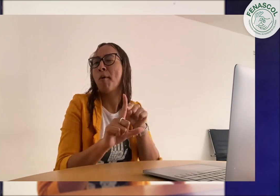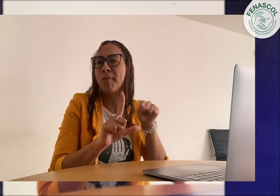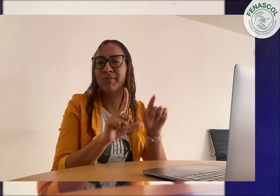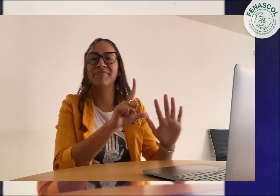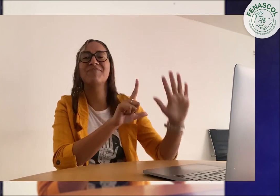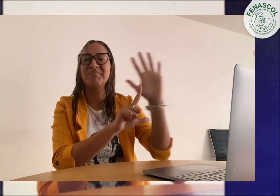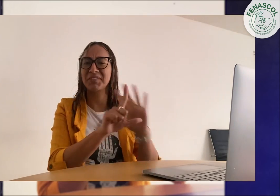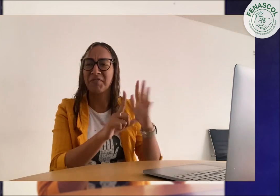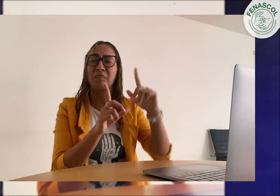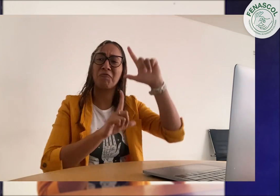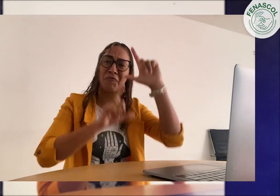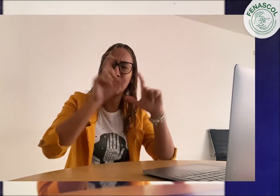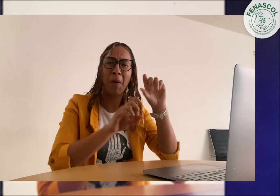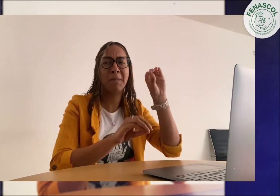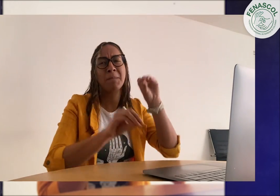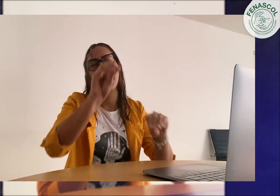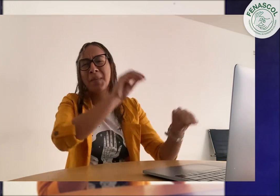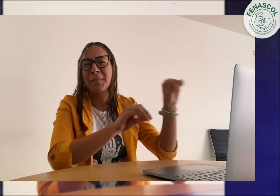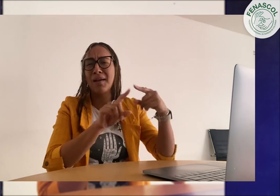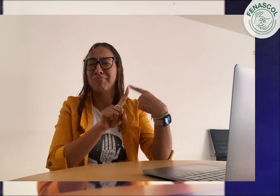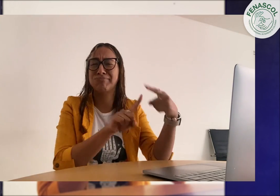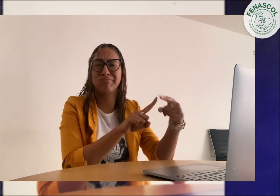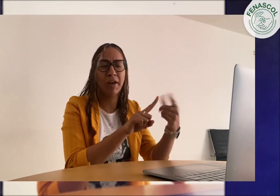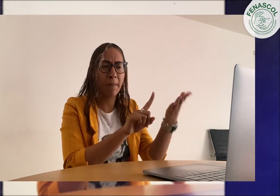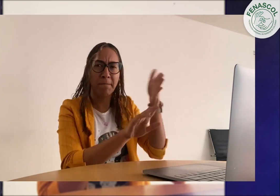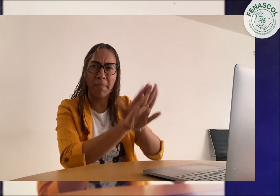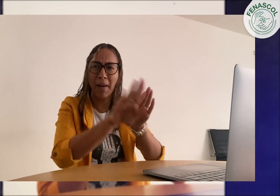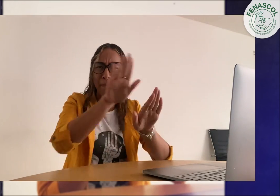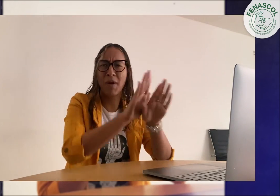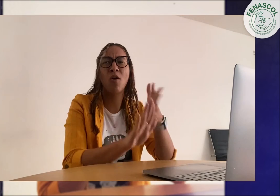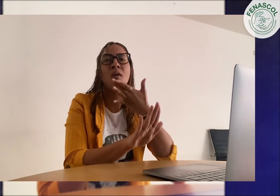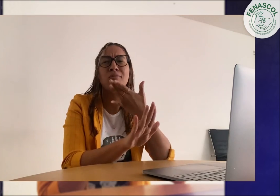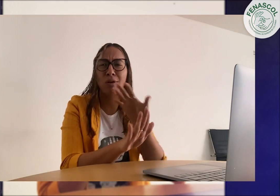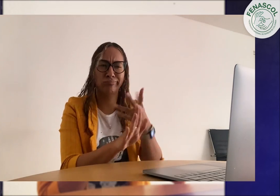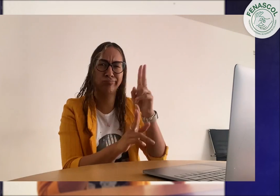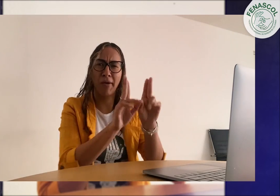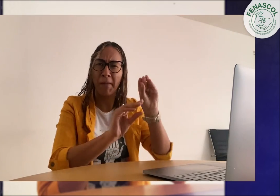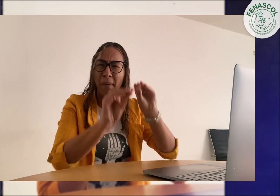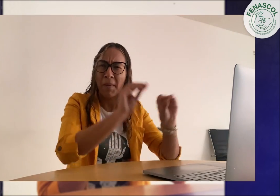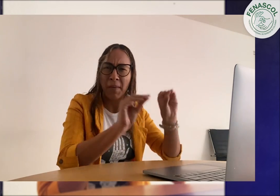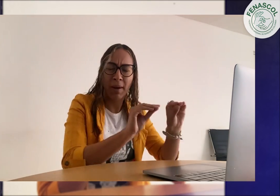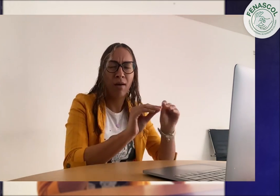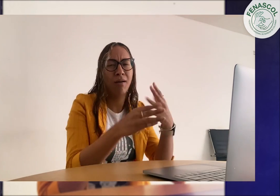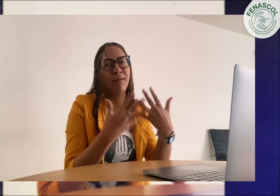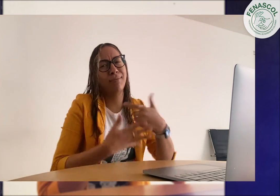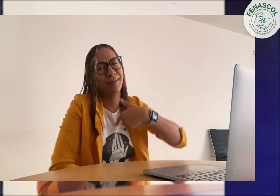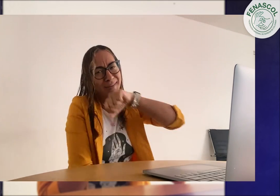Trabajar en el computador En la edición de videos y fotos Poner plantillas, poder